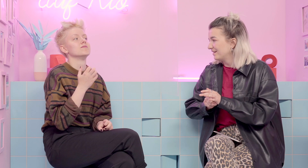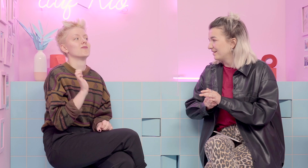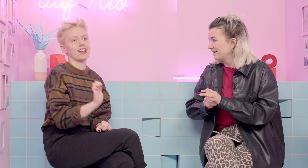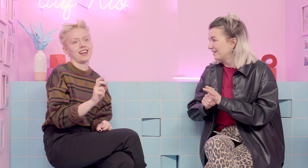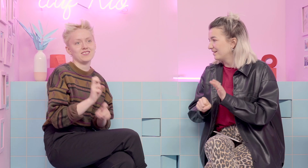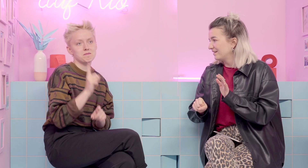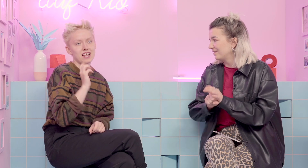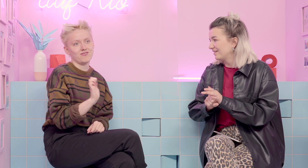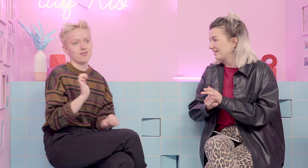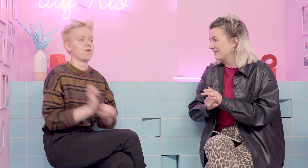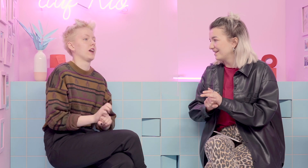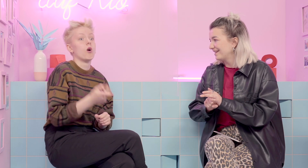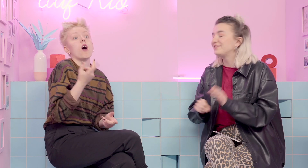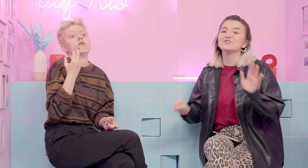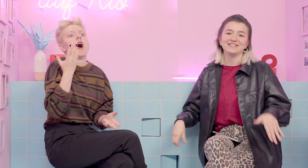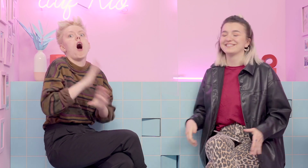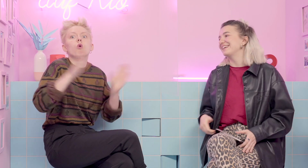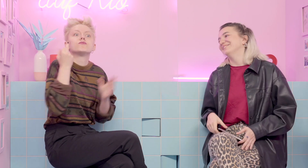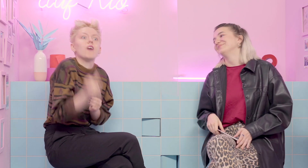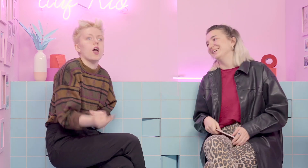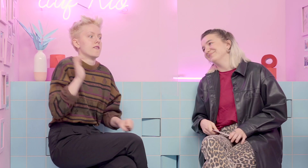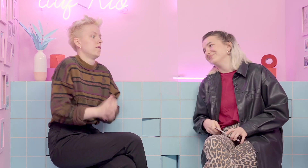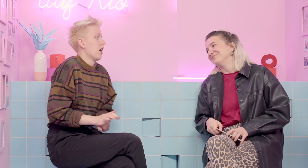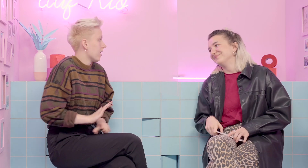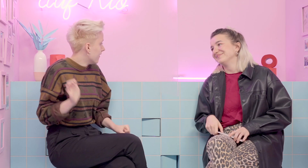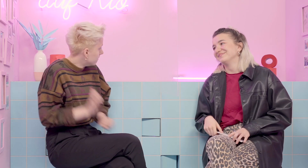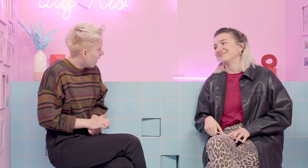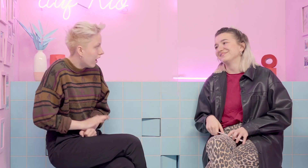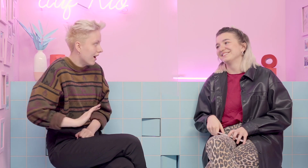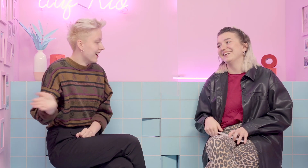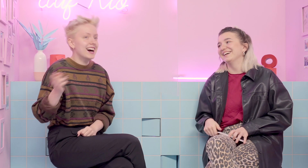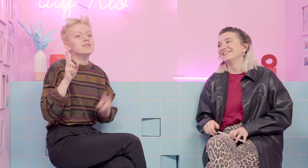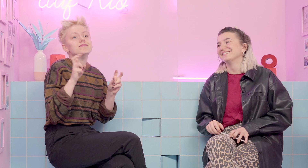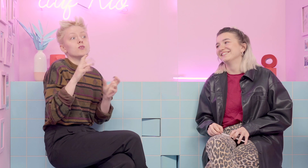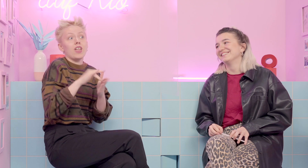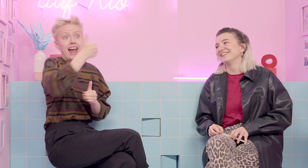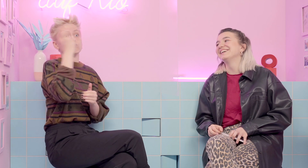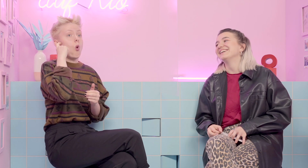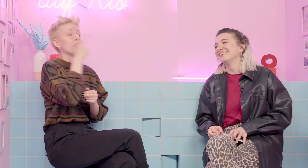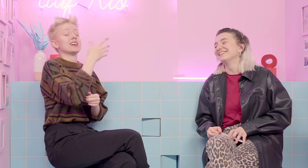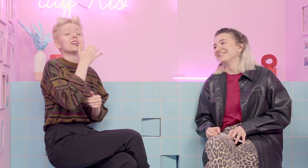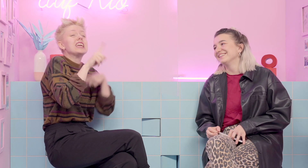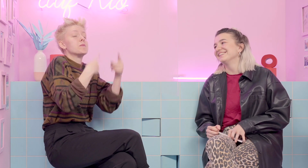das wäre diese Gebärde hier. Das kann auch so, das heißt ficken, aber das kann auch im Kontext von, oh, fuck, ach, scheiße, irgendwie